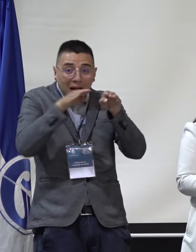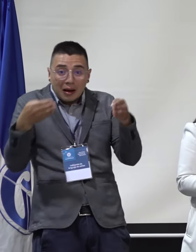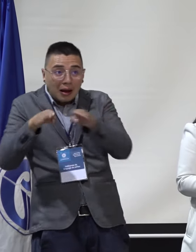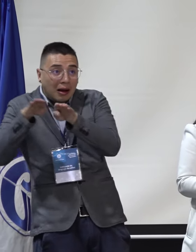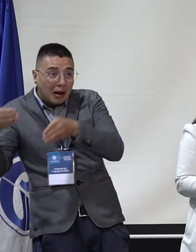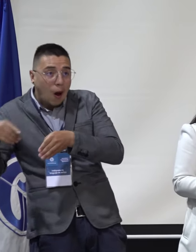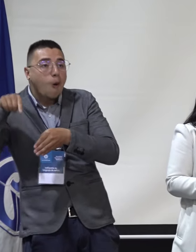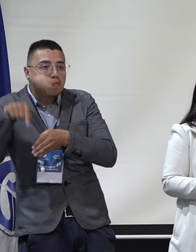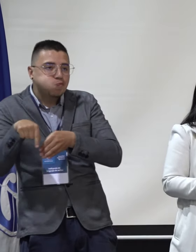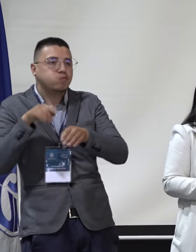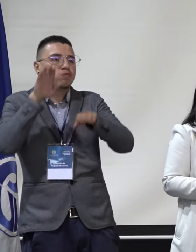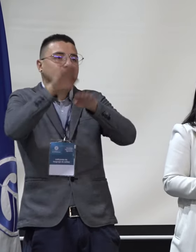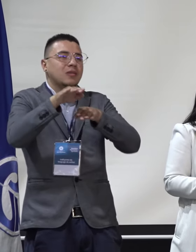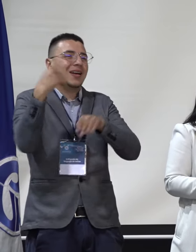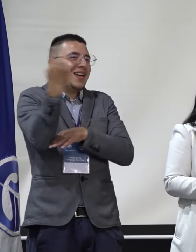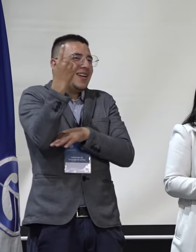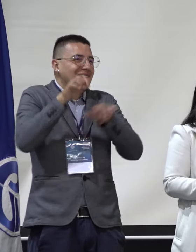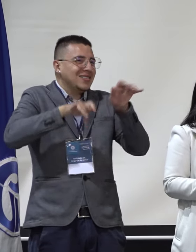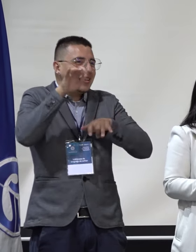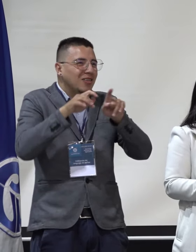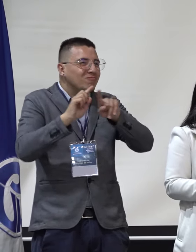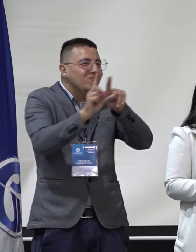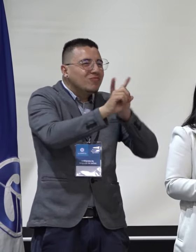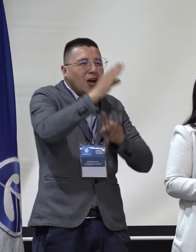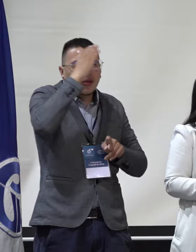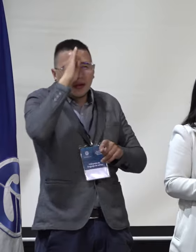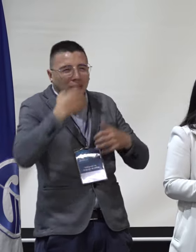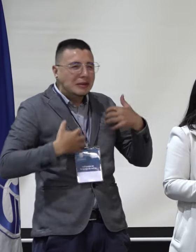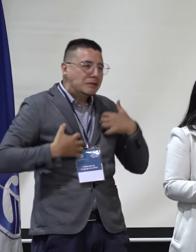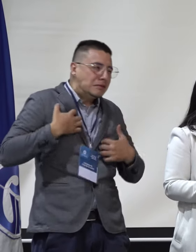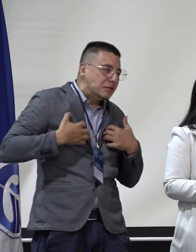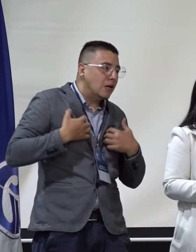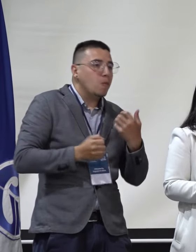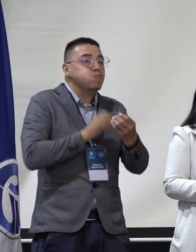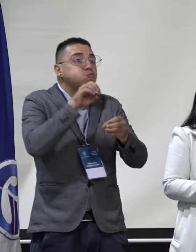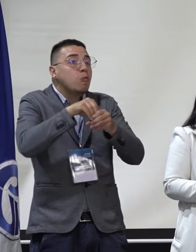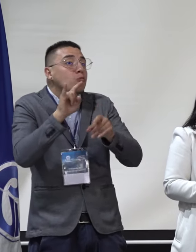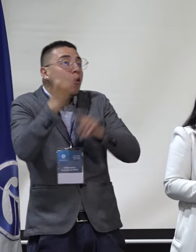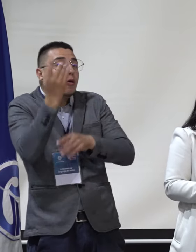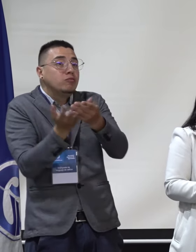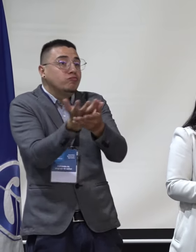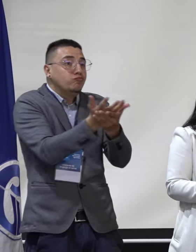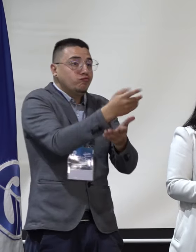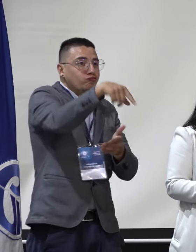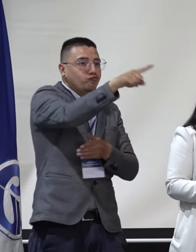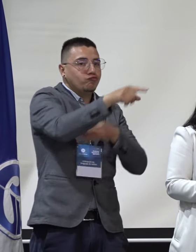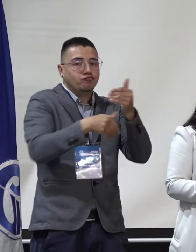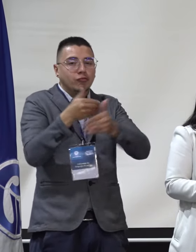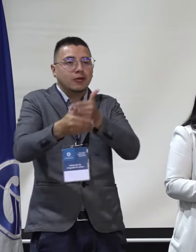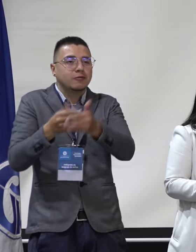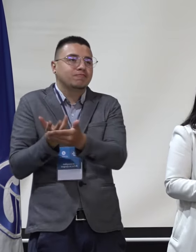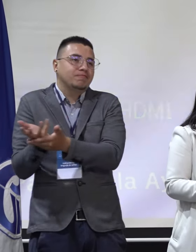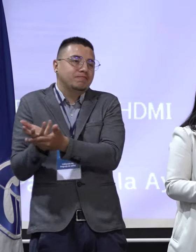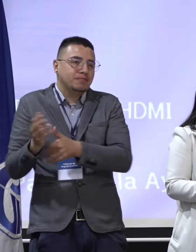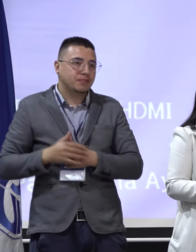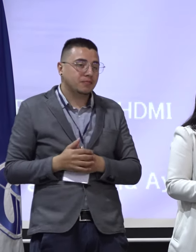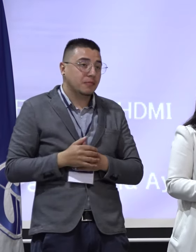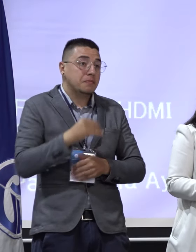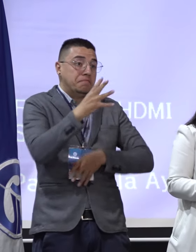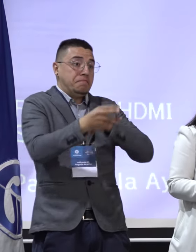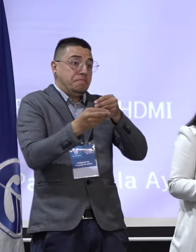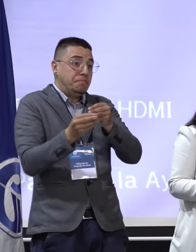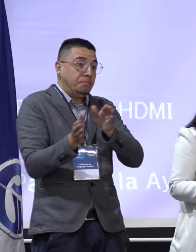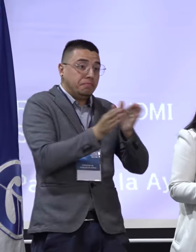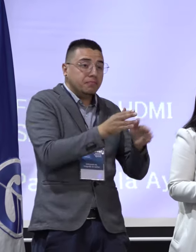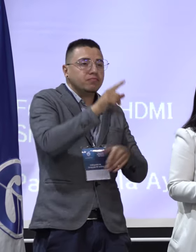delegado de la Secretaría General para algún tipo de duda, inquietud o sugerencia que puedan realizar en el procedimiento. A su vez,